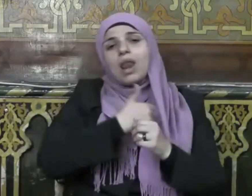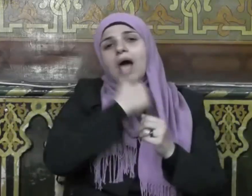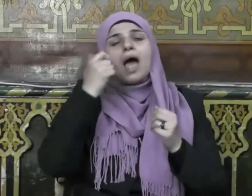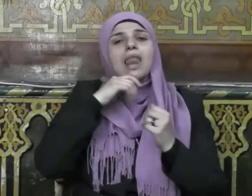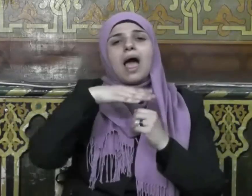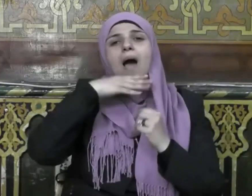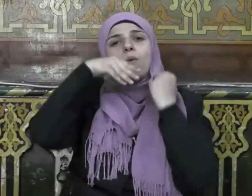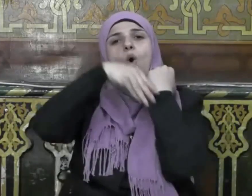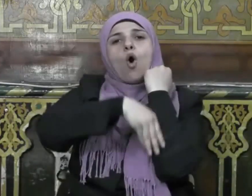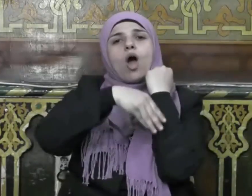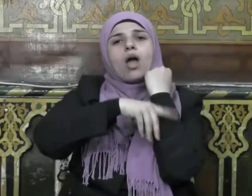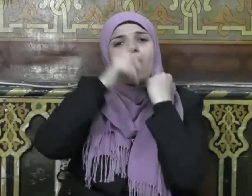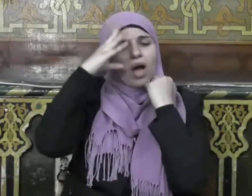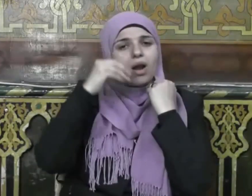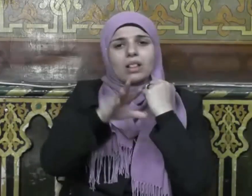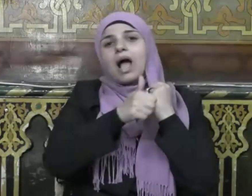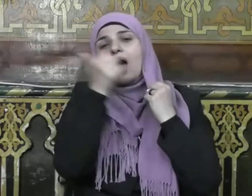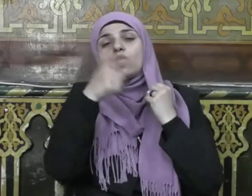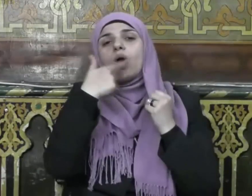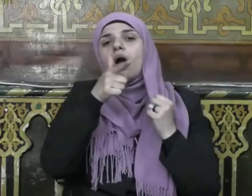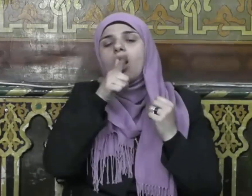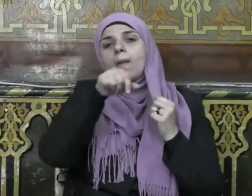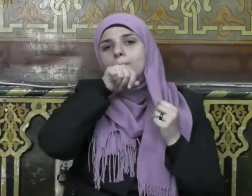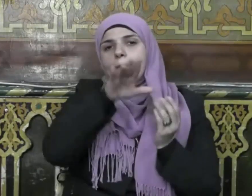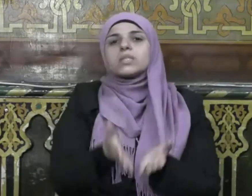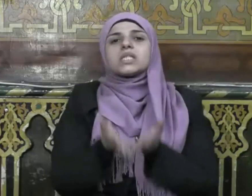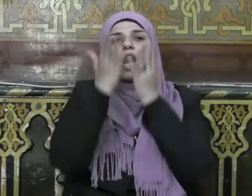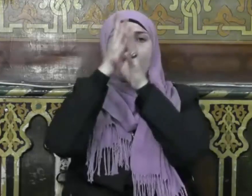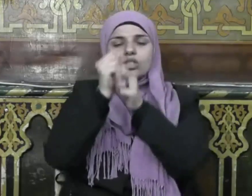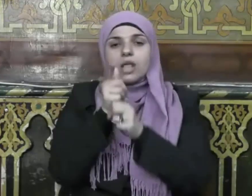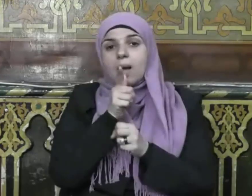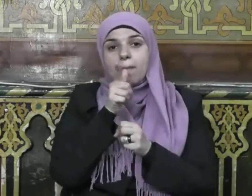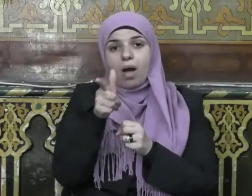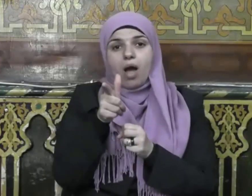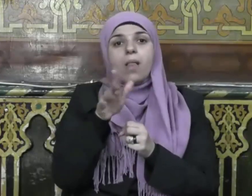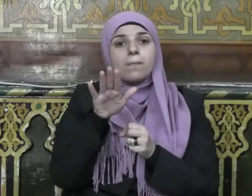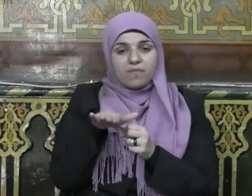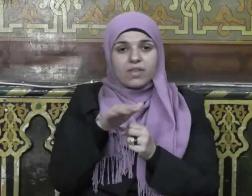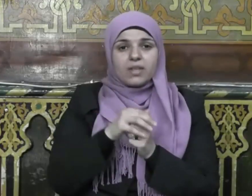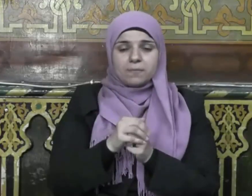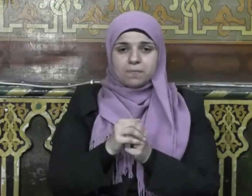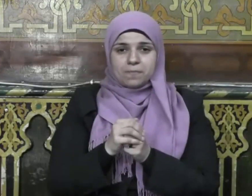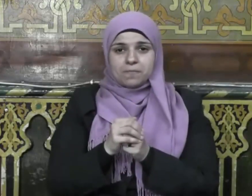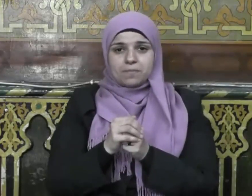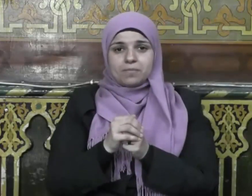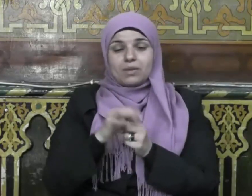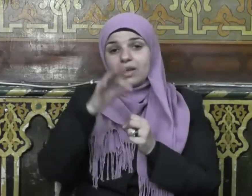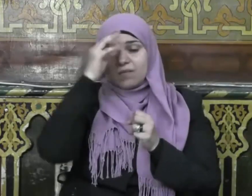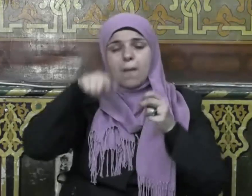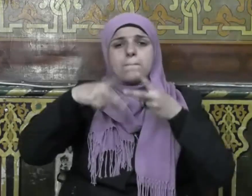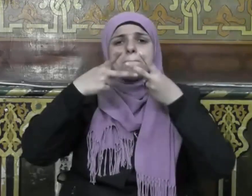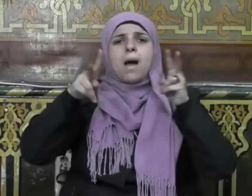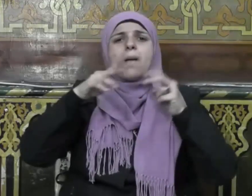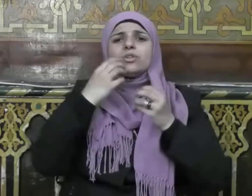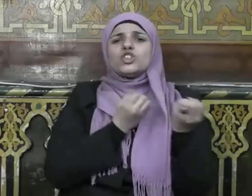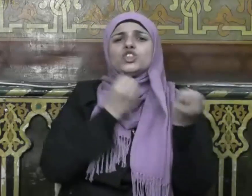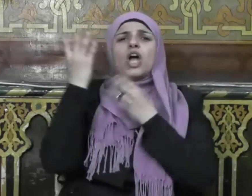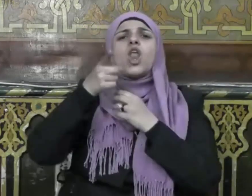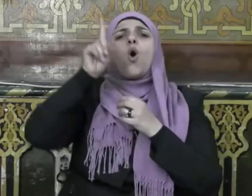رضي الله عنه أن رسول الله صلى الله عليه وسلم قال تفتح أبواب الجنة